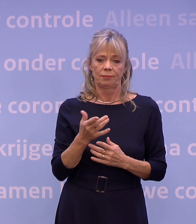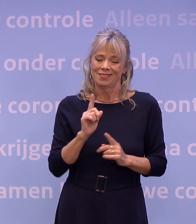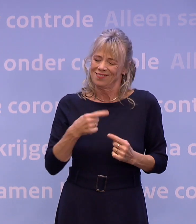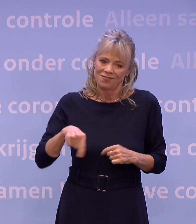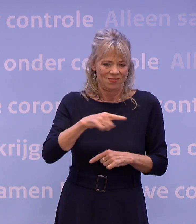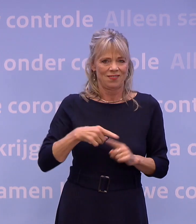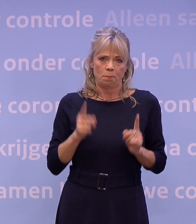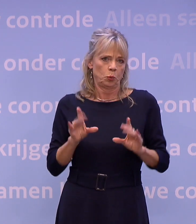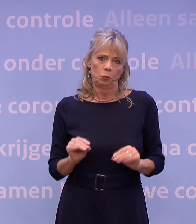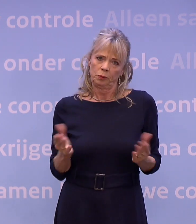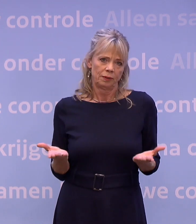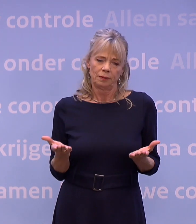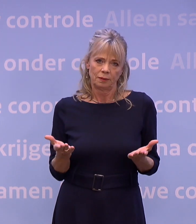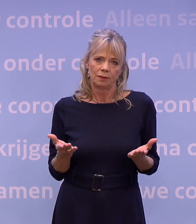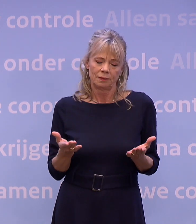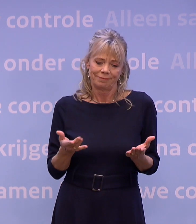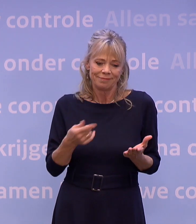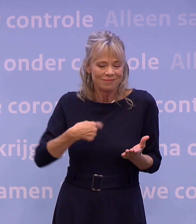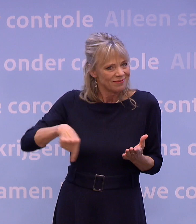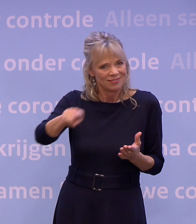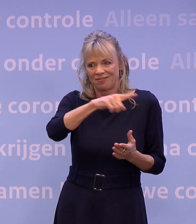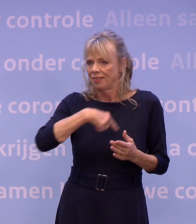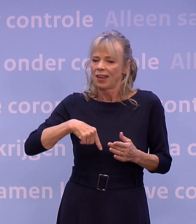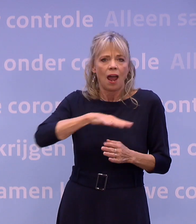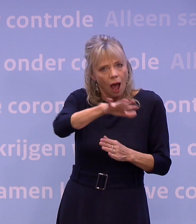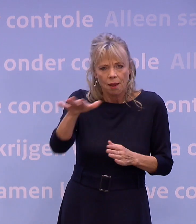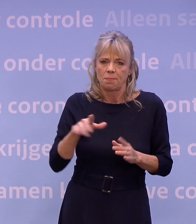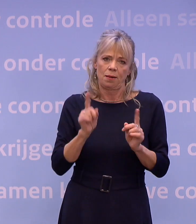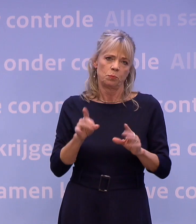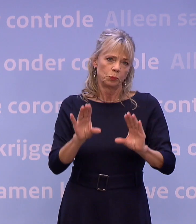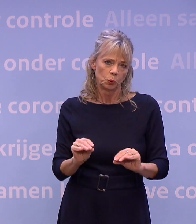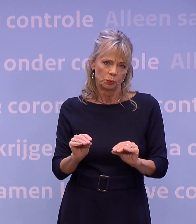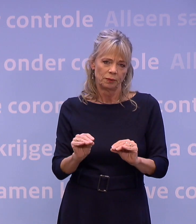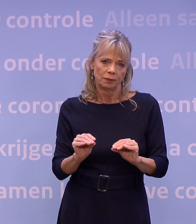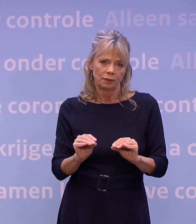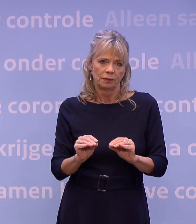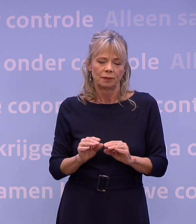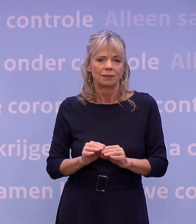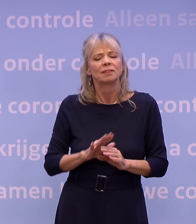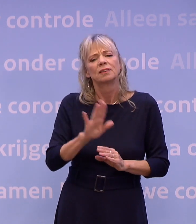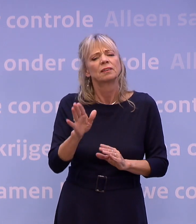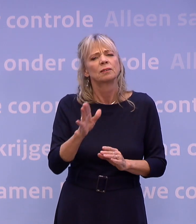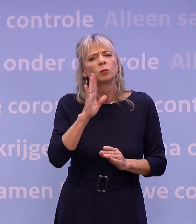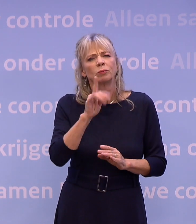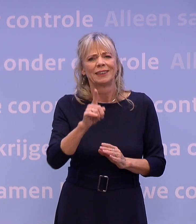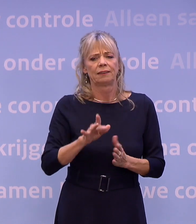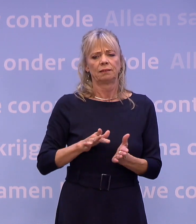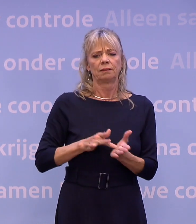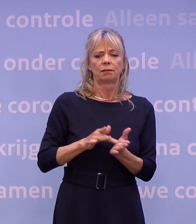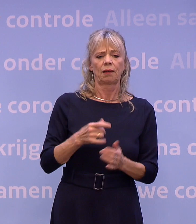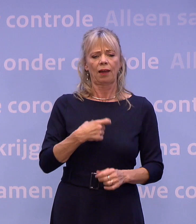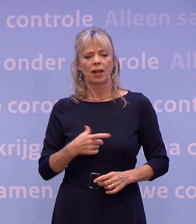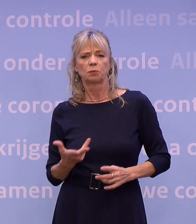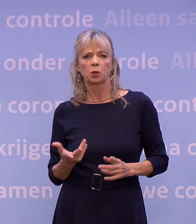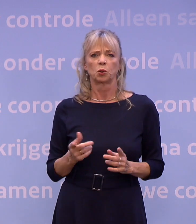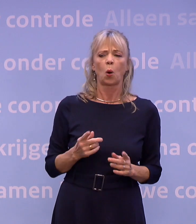Het is aan ons allemaal. Wees niet die eigenwijze persoon die de